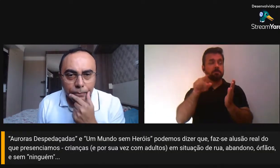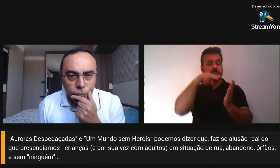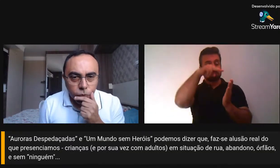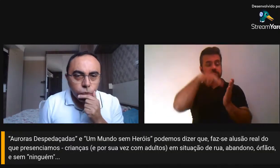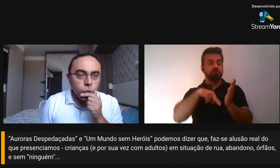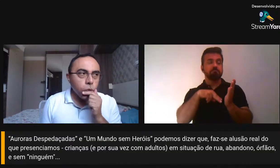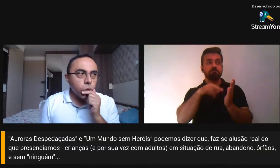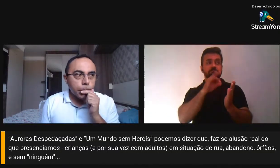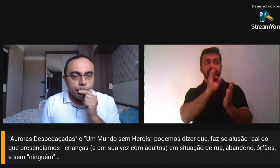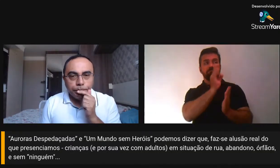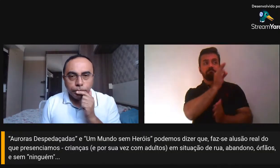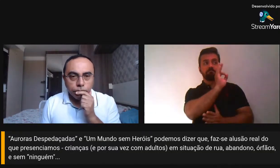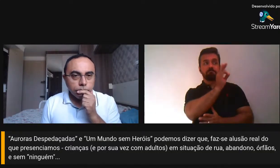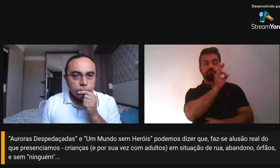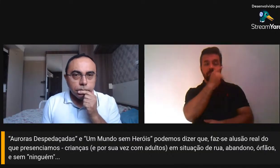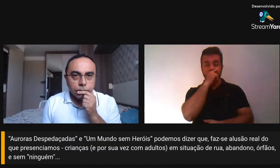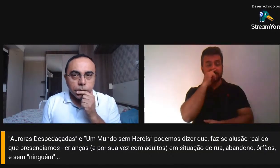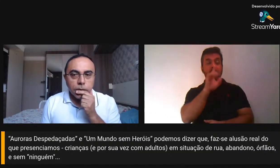muito